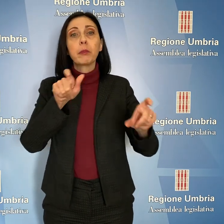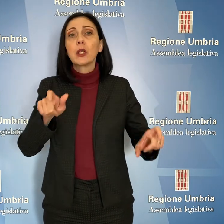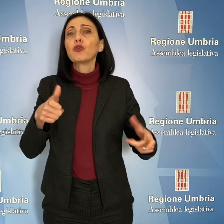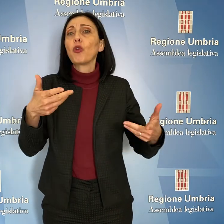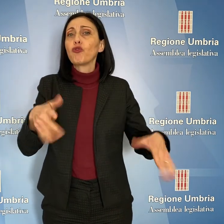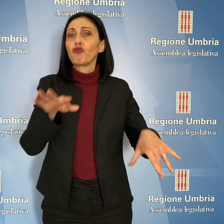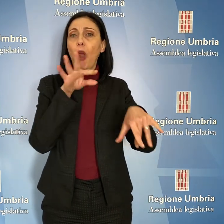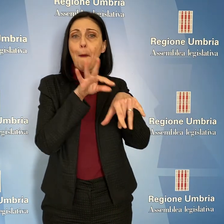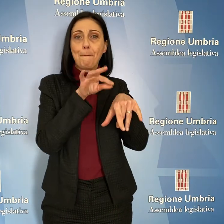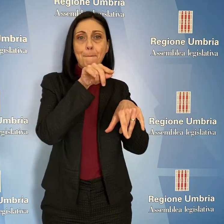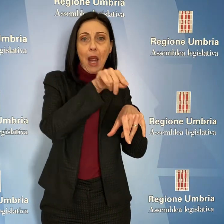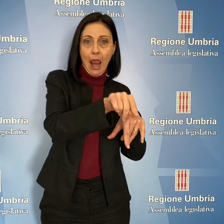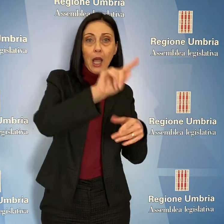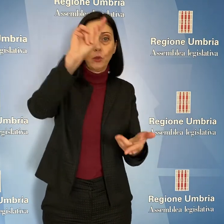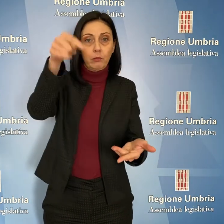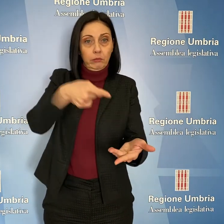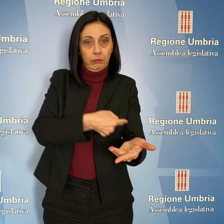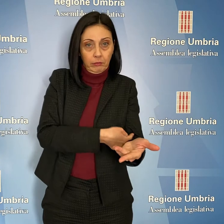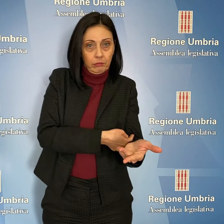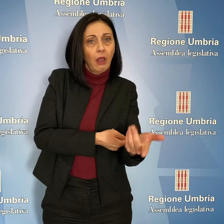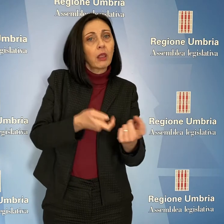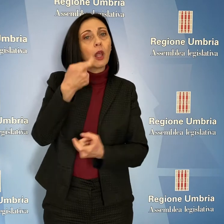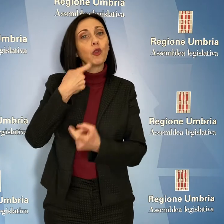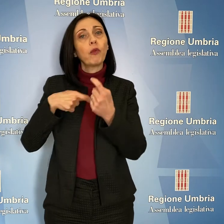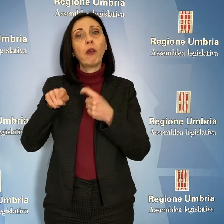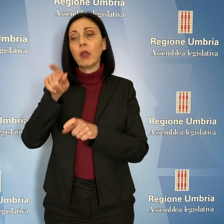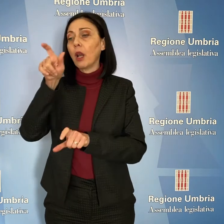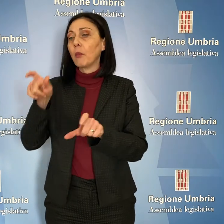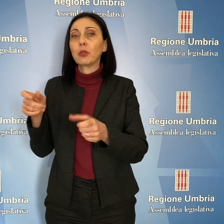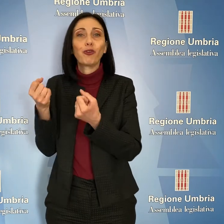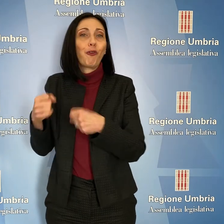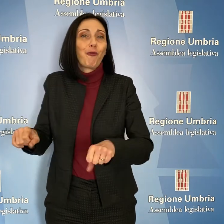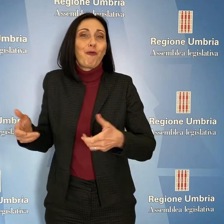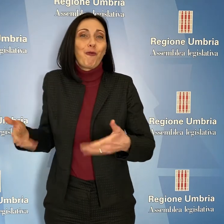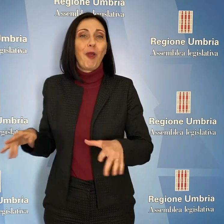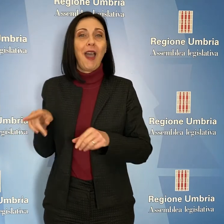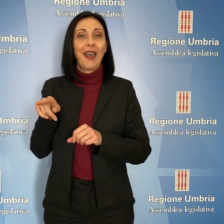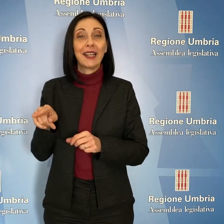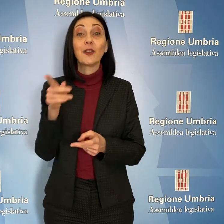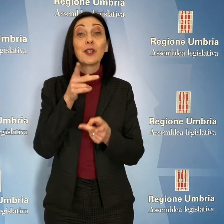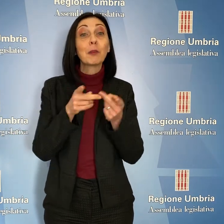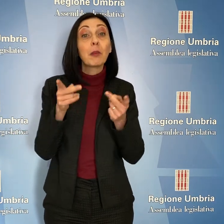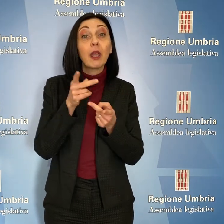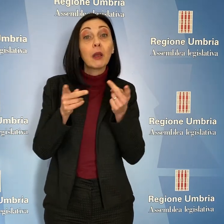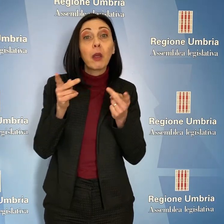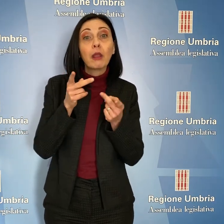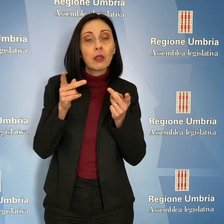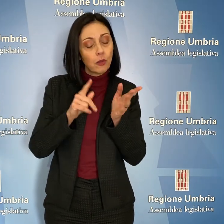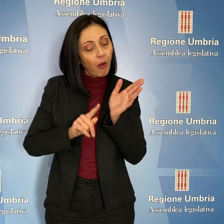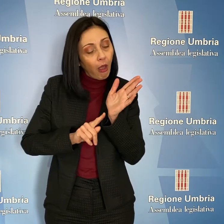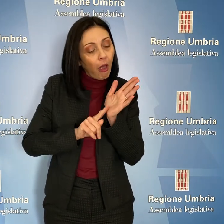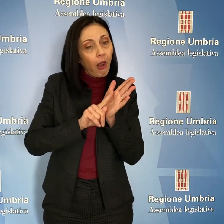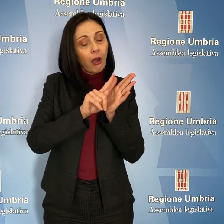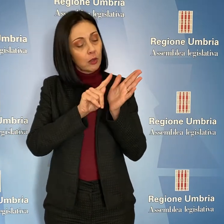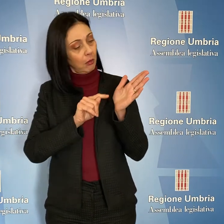prelevato da soggetti guariti dal medesimo virus. I primi risultati della sperimentazione sarebbero molto